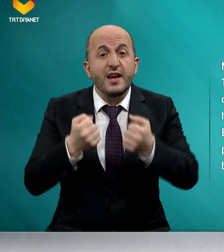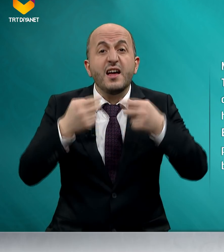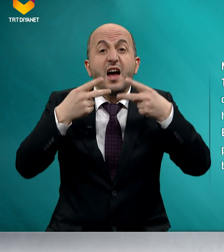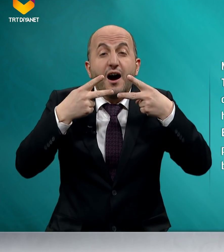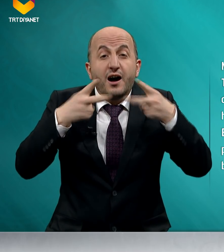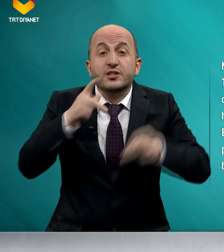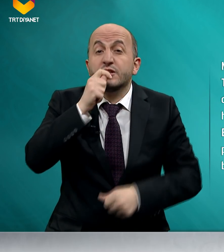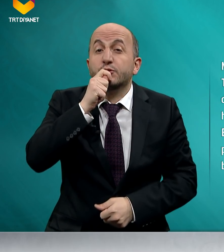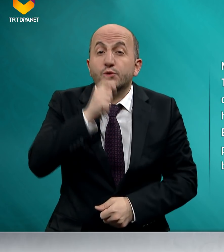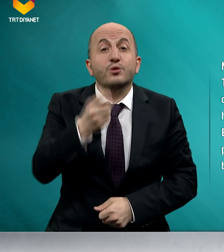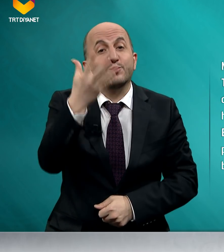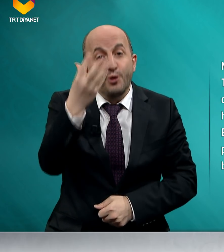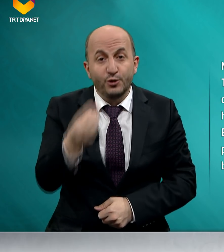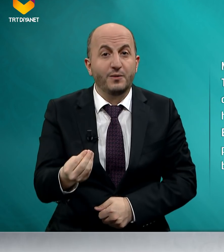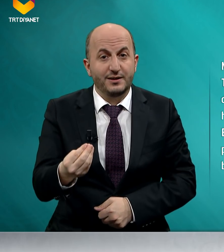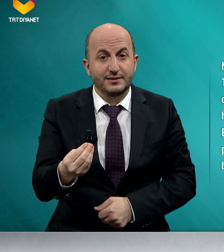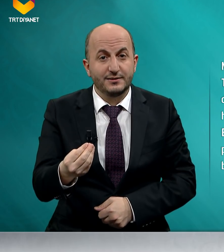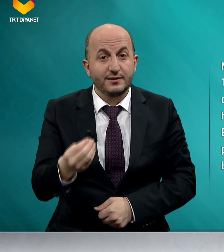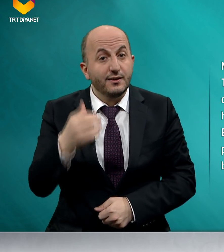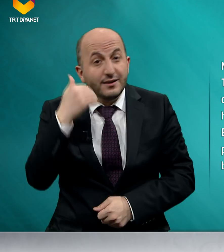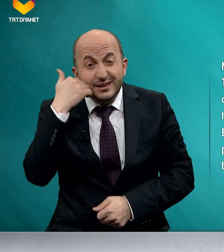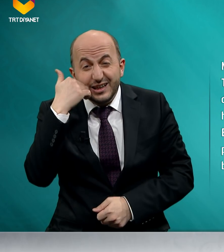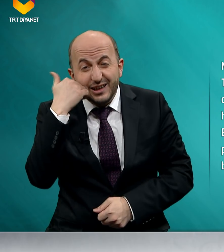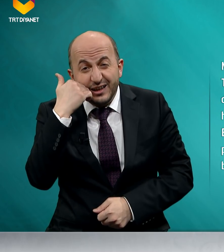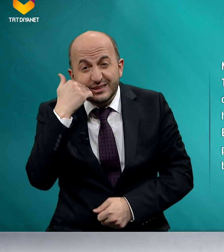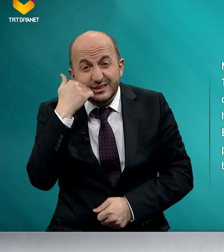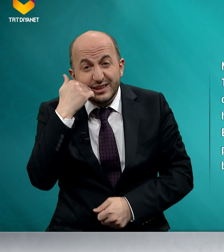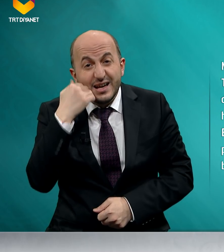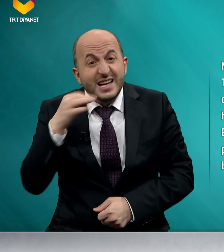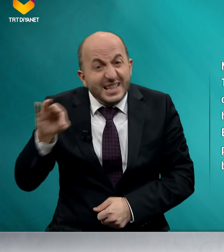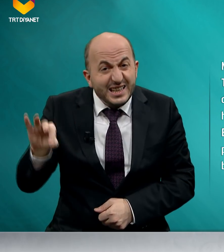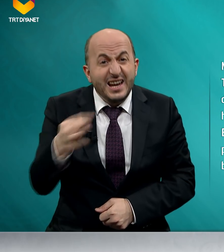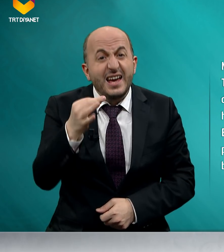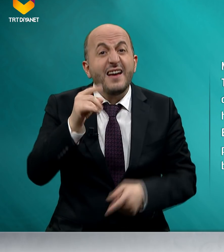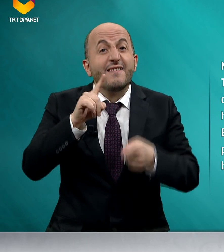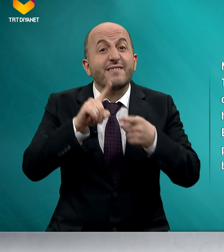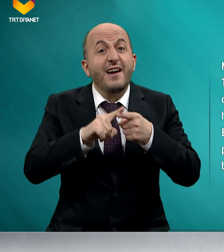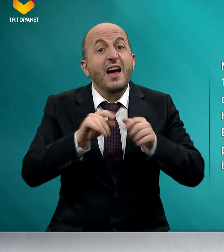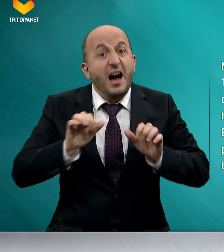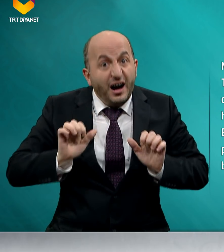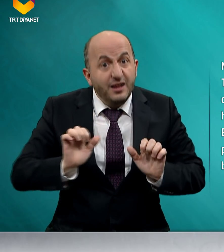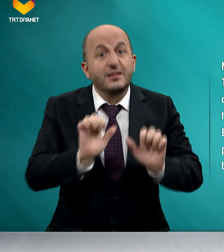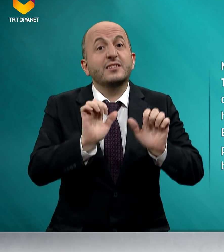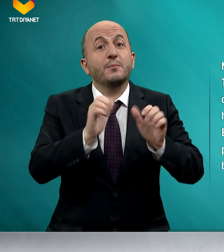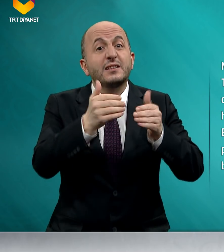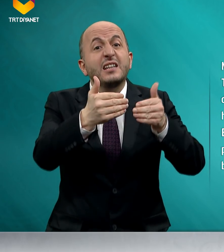açık sözlü olmak, yalan, hile ve aldatmadan